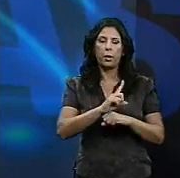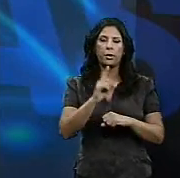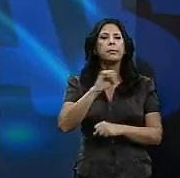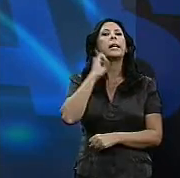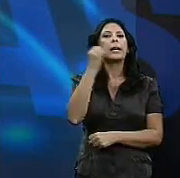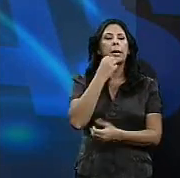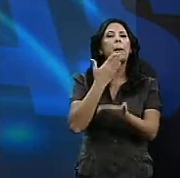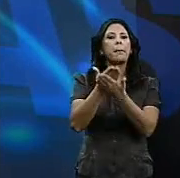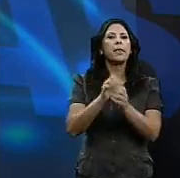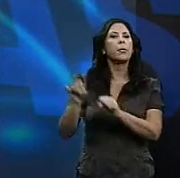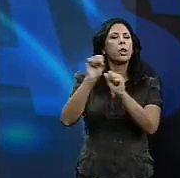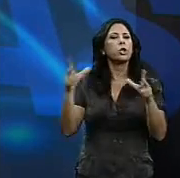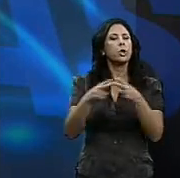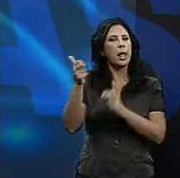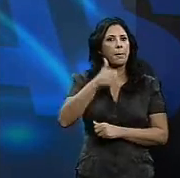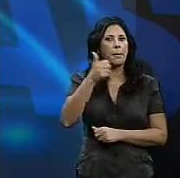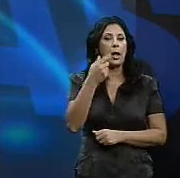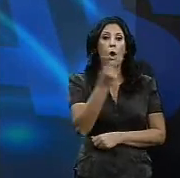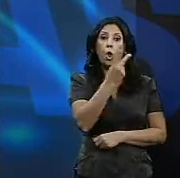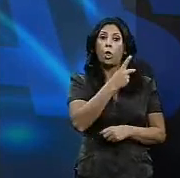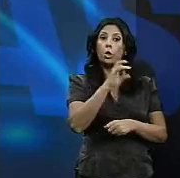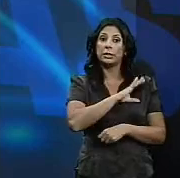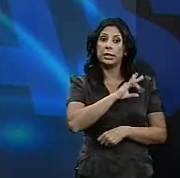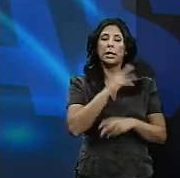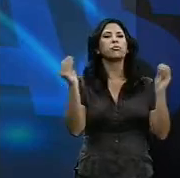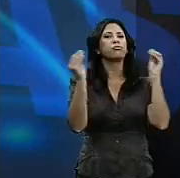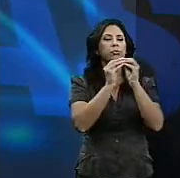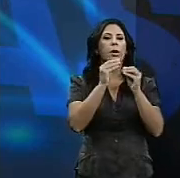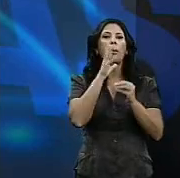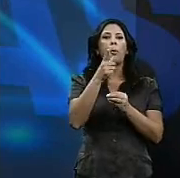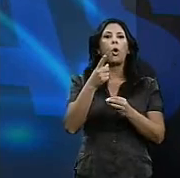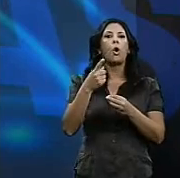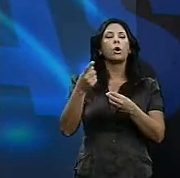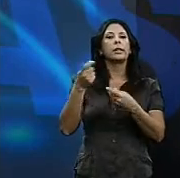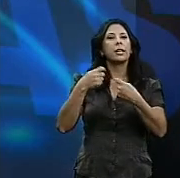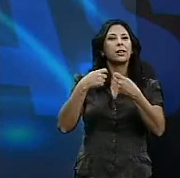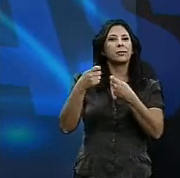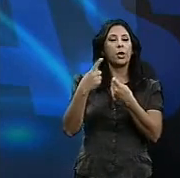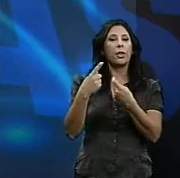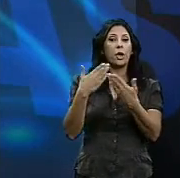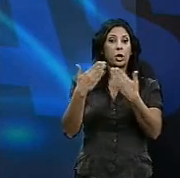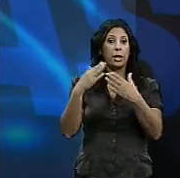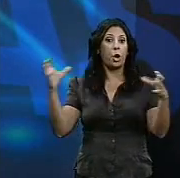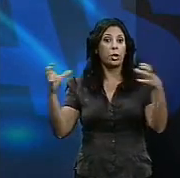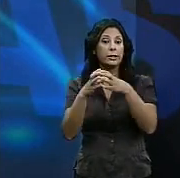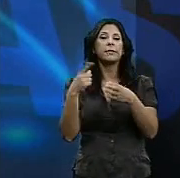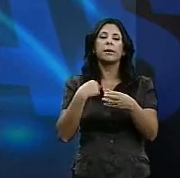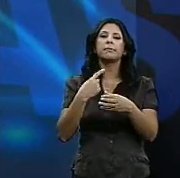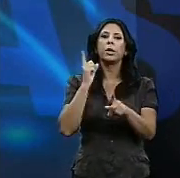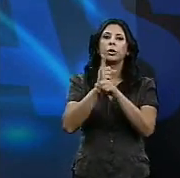protección social. Ambos sindicatos coinciden en el rechazo de las negociaciones colectivas del que responsabilizan al tejido empresarial y